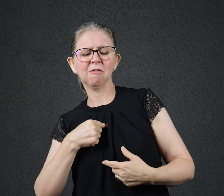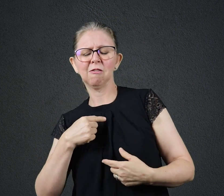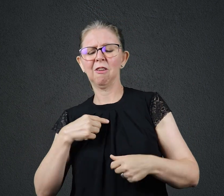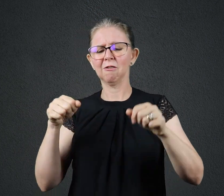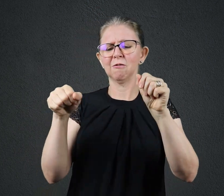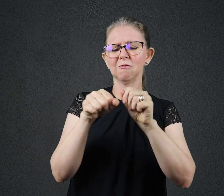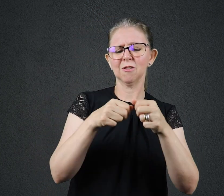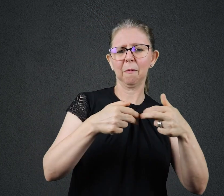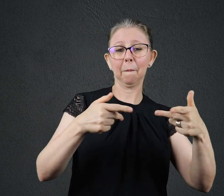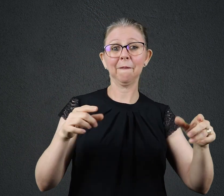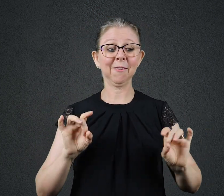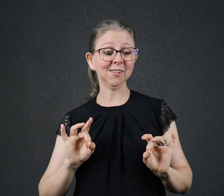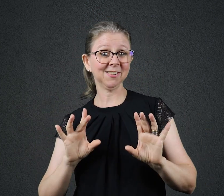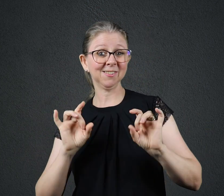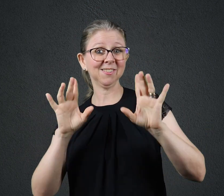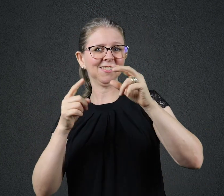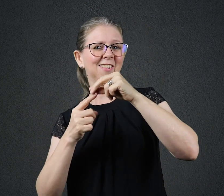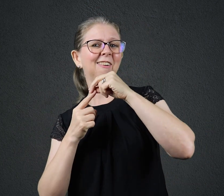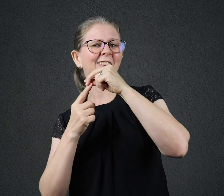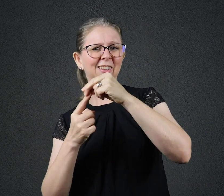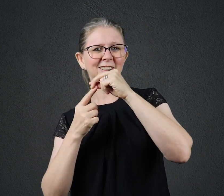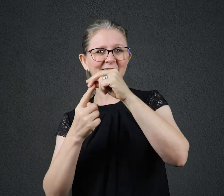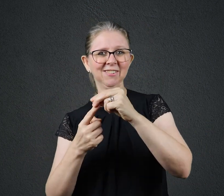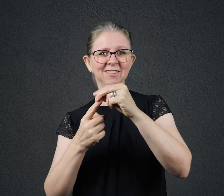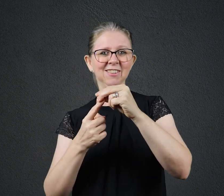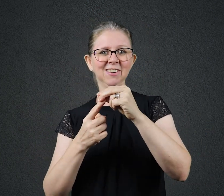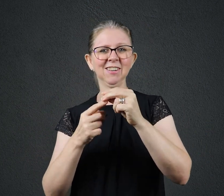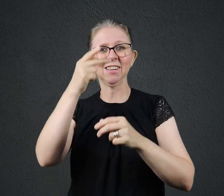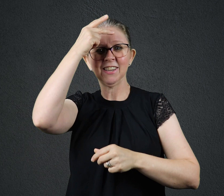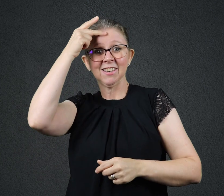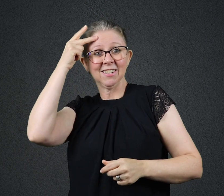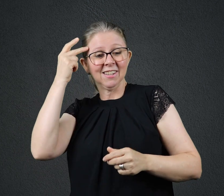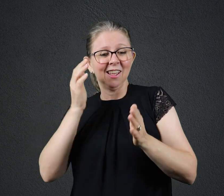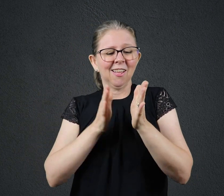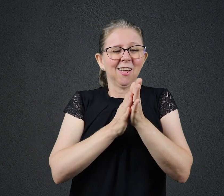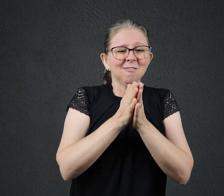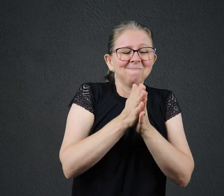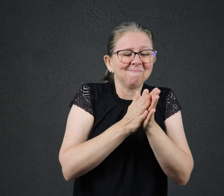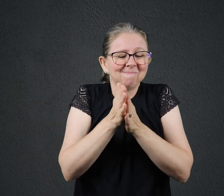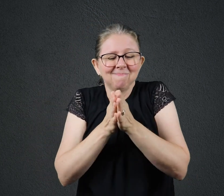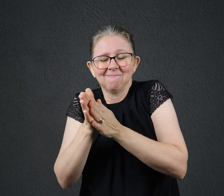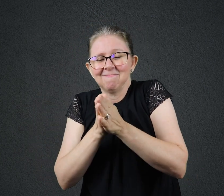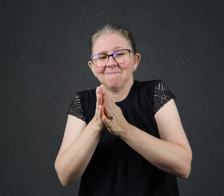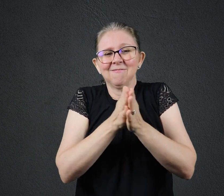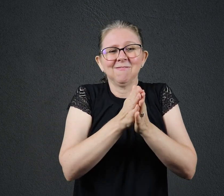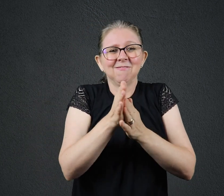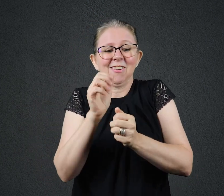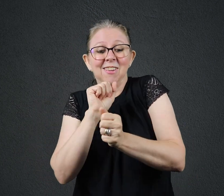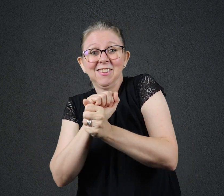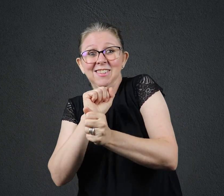INIGUALÁVEL, SUPREMO, MARCANDO PARA SEMPRE A HISTÓRIA DE CADA UM ALI IMAGINE A EXPECTATIVA CRIADA